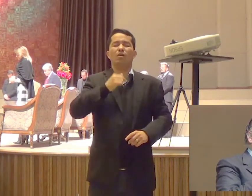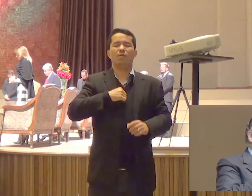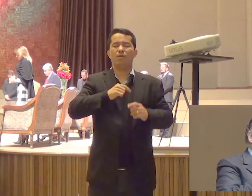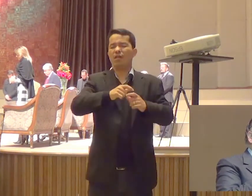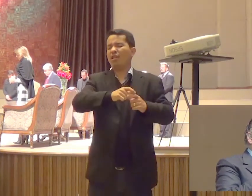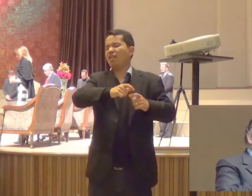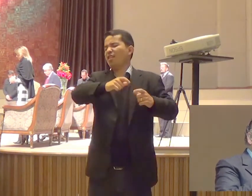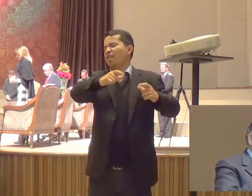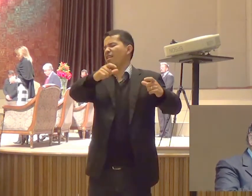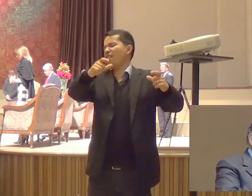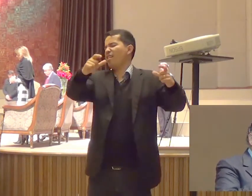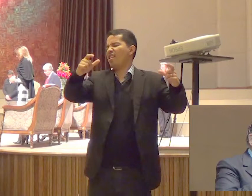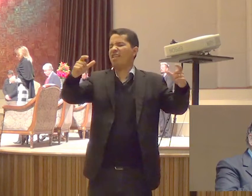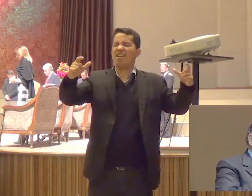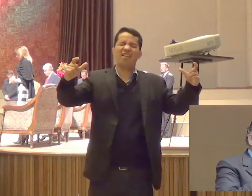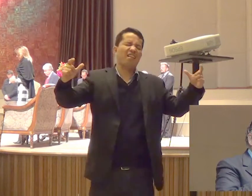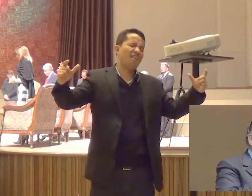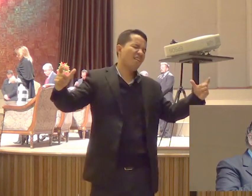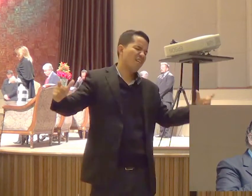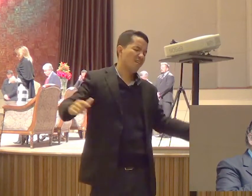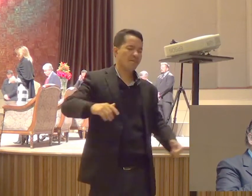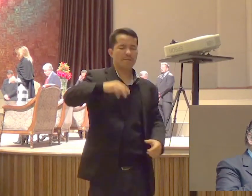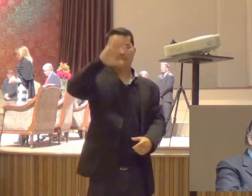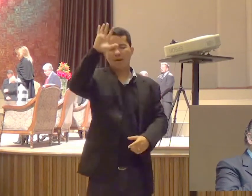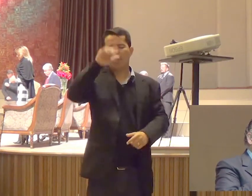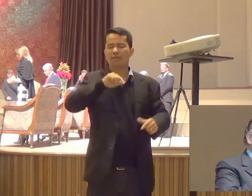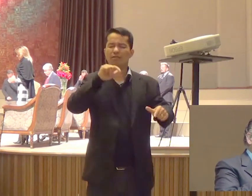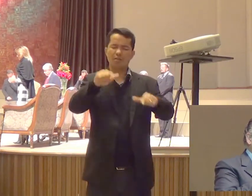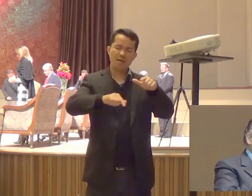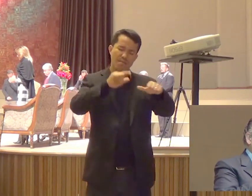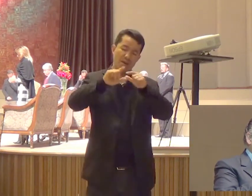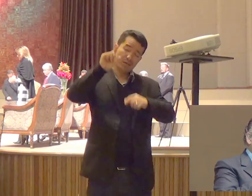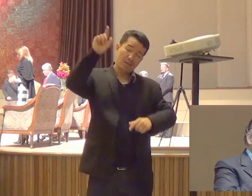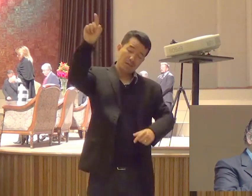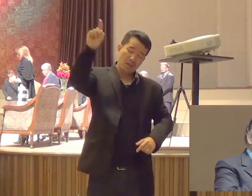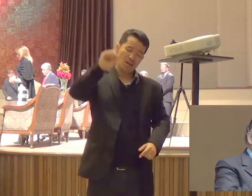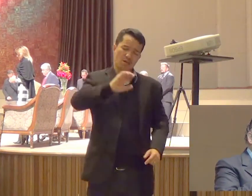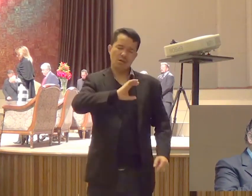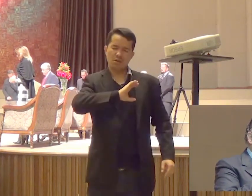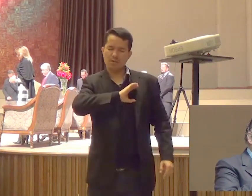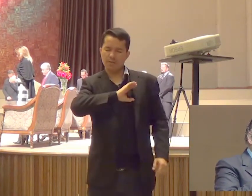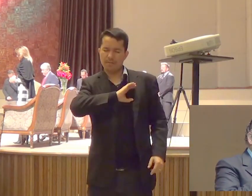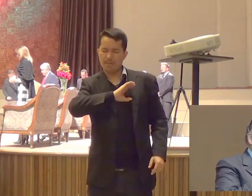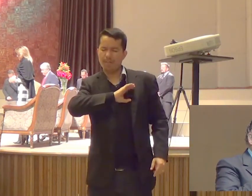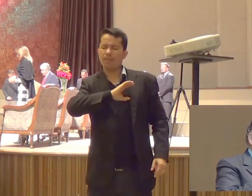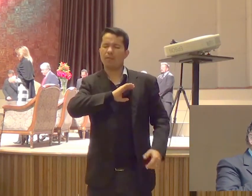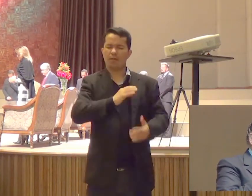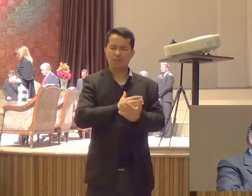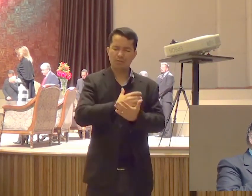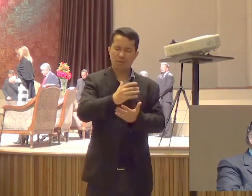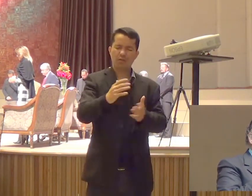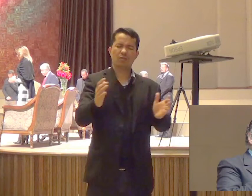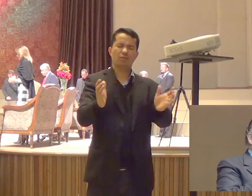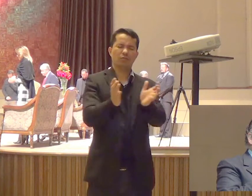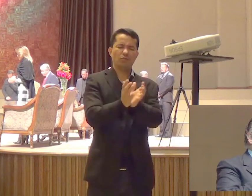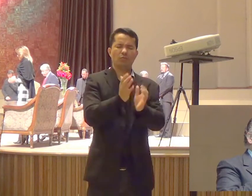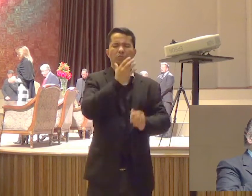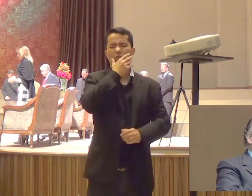Roly Hour Porque nós Vamos Iniciar Um Roly Hour Lá em Montreal Em nome Do Senhor Jesus Eu quero Deus Ver homens